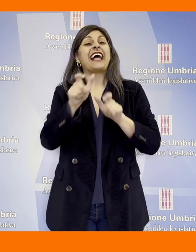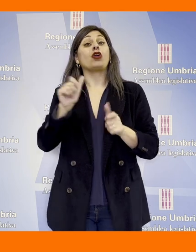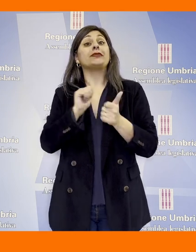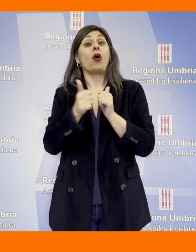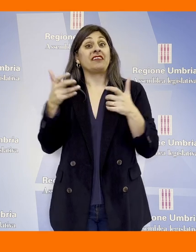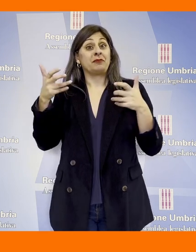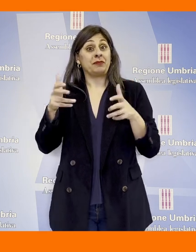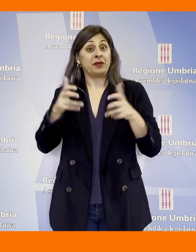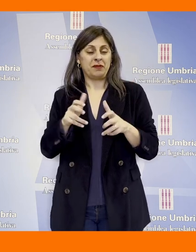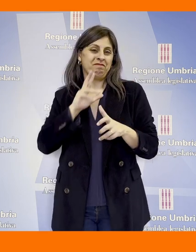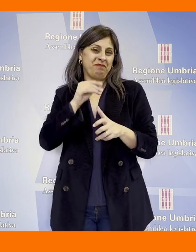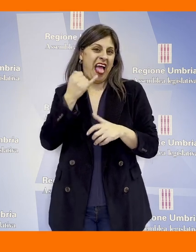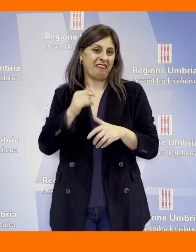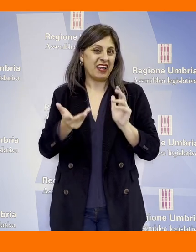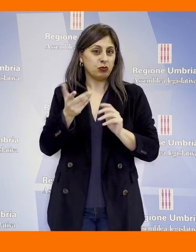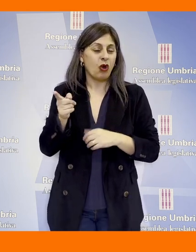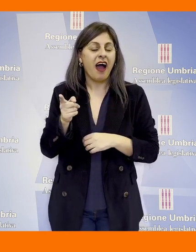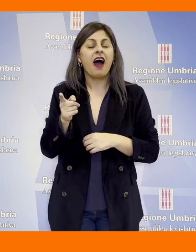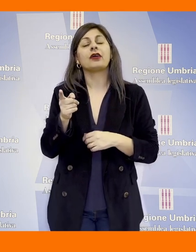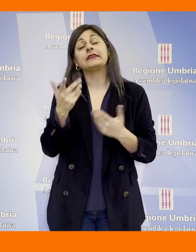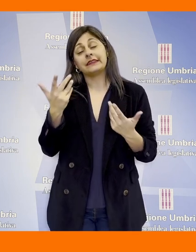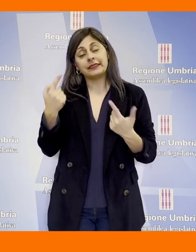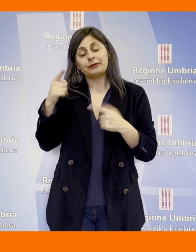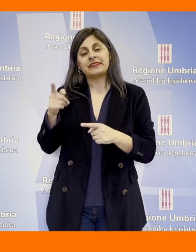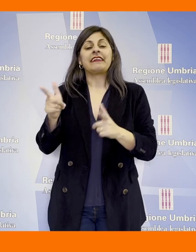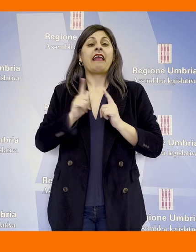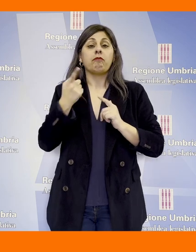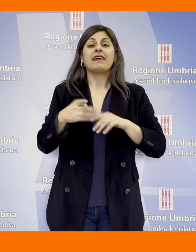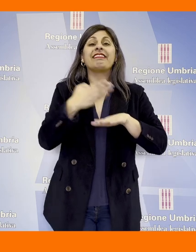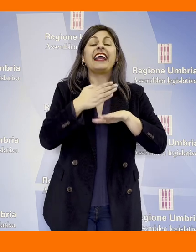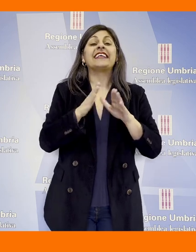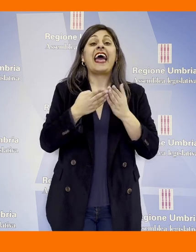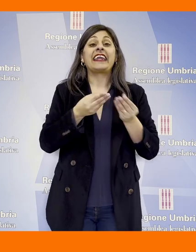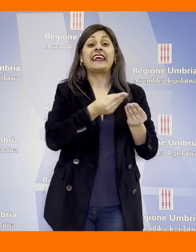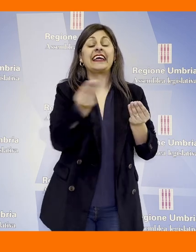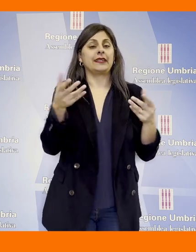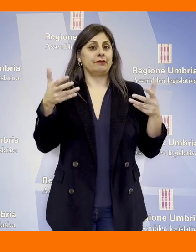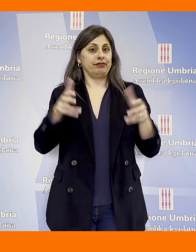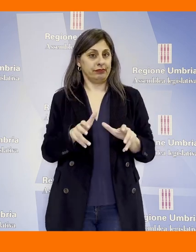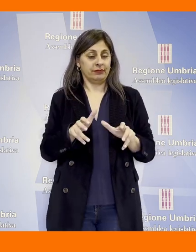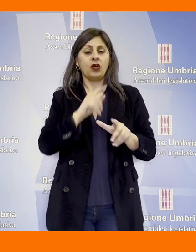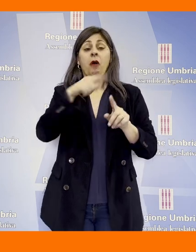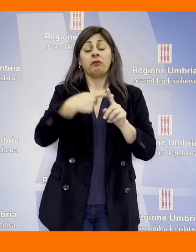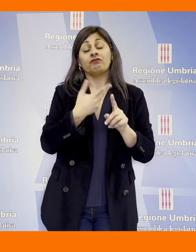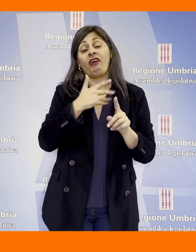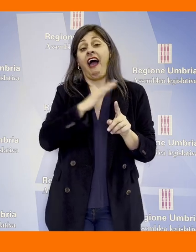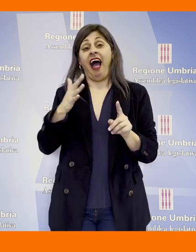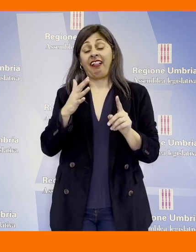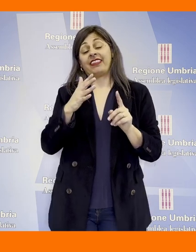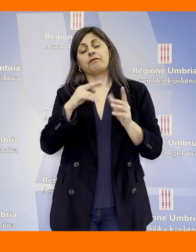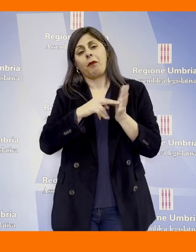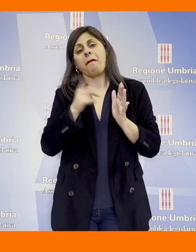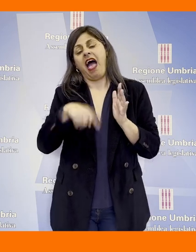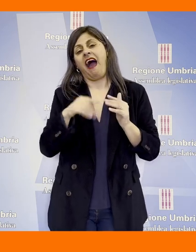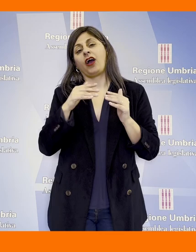pescatori sportivi, ha concluso il funzionario, hanno contribuito alla riduzione dei tesserini insieme però ad altri fattori,